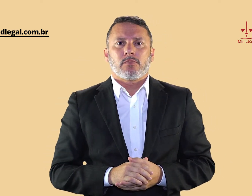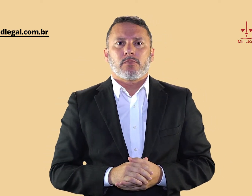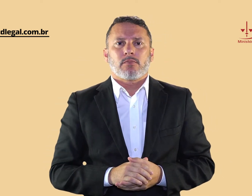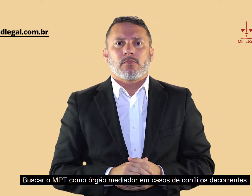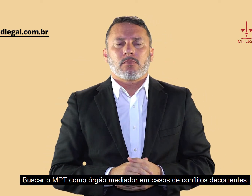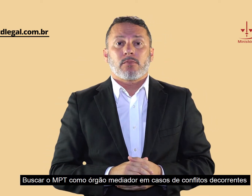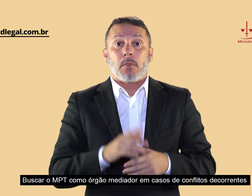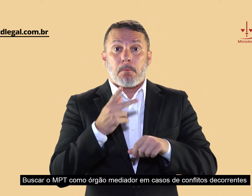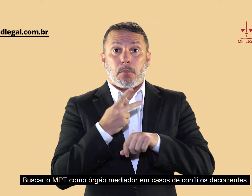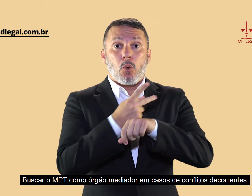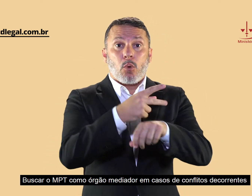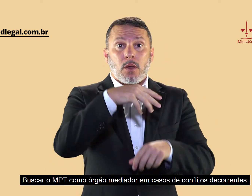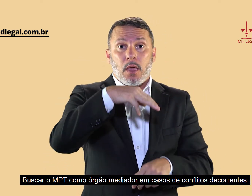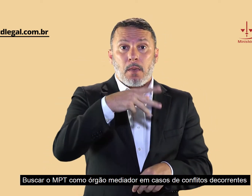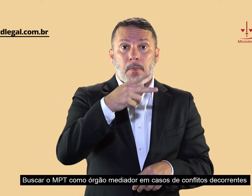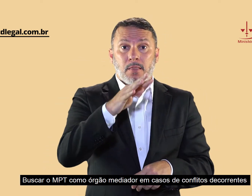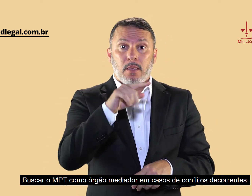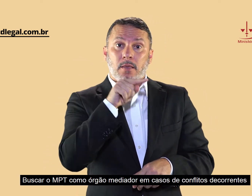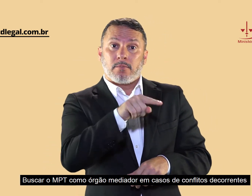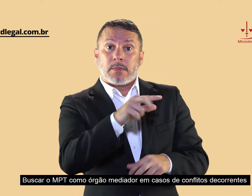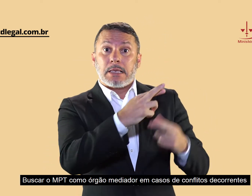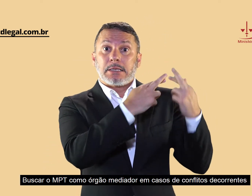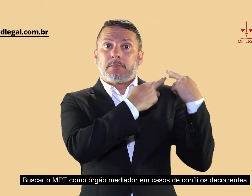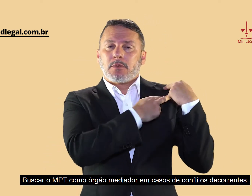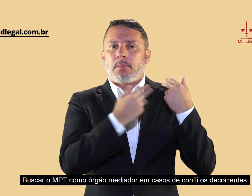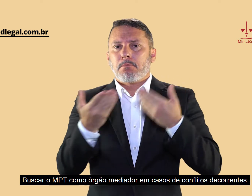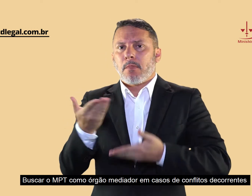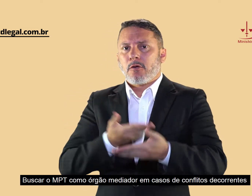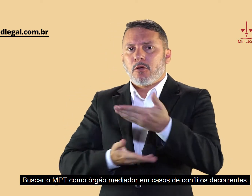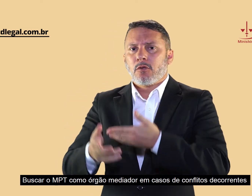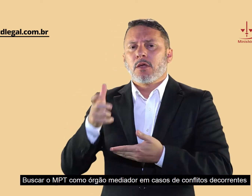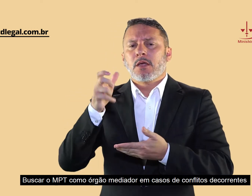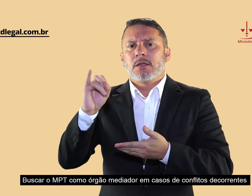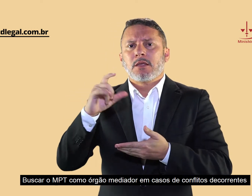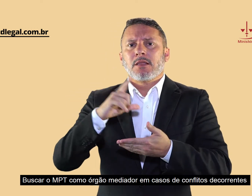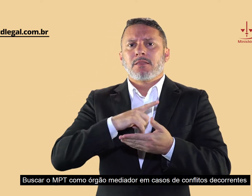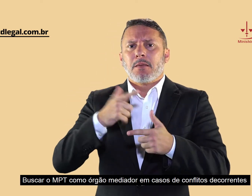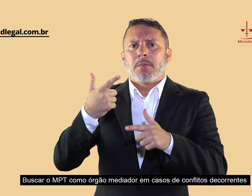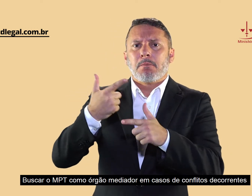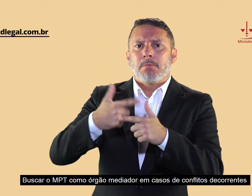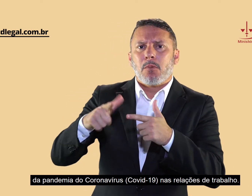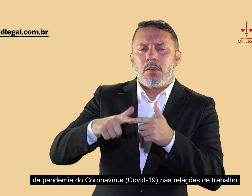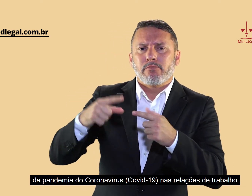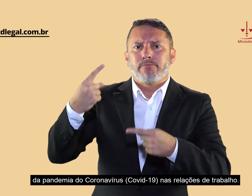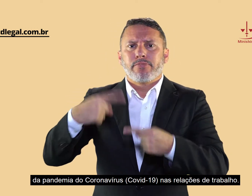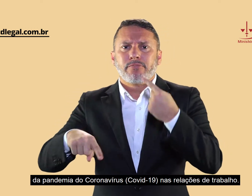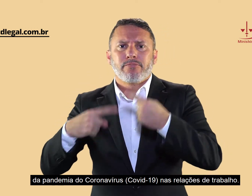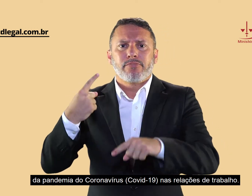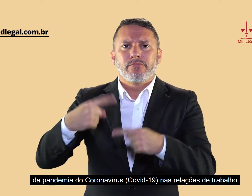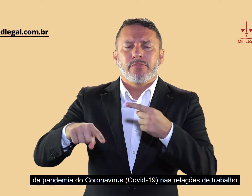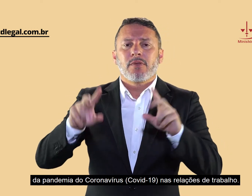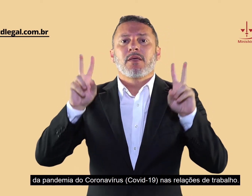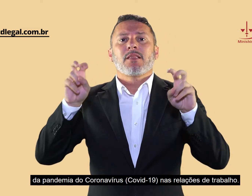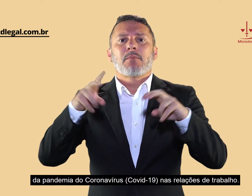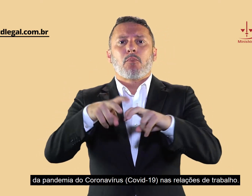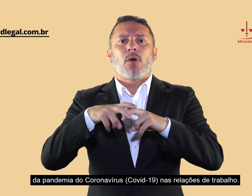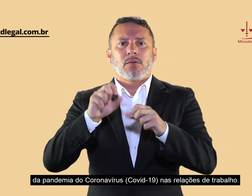Buscar o MPT como órgão mediador em casos de conflitos decorrentes da pandemia do coronavírus, COVID-19,